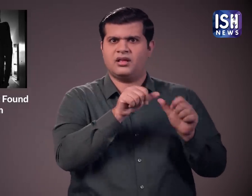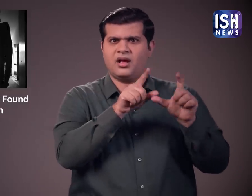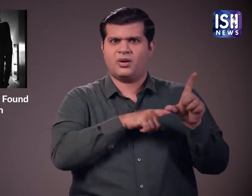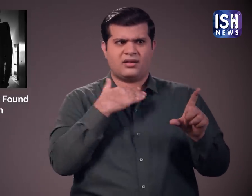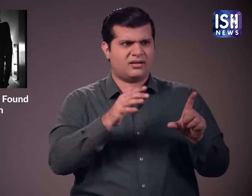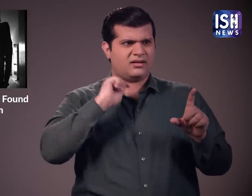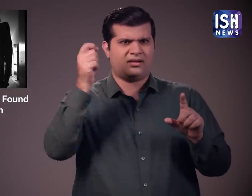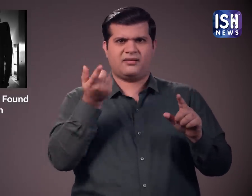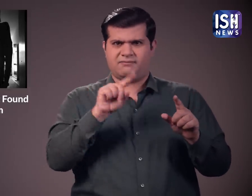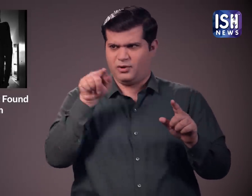की।